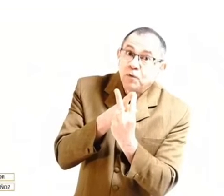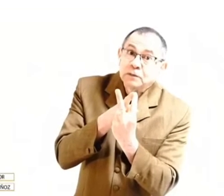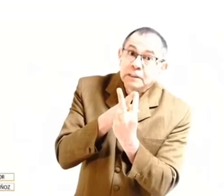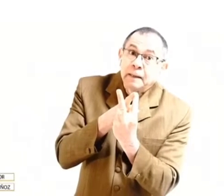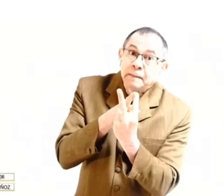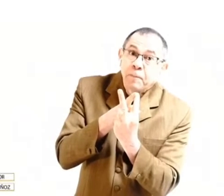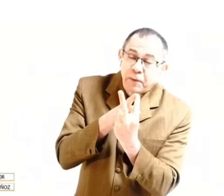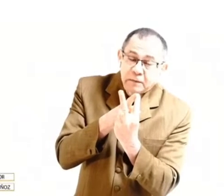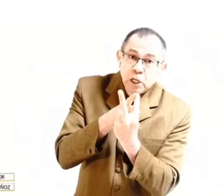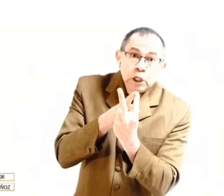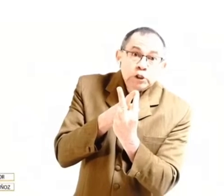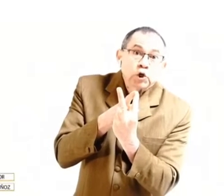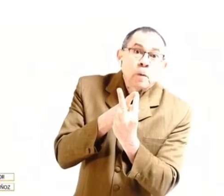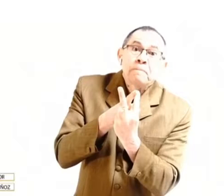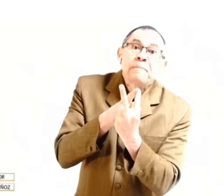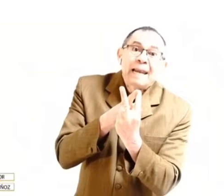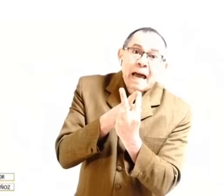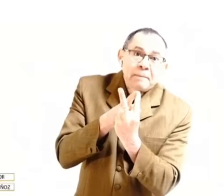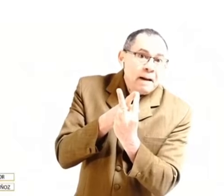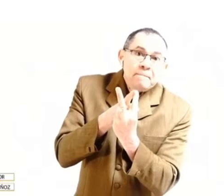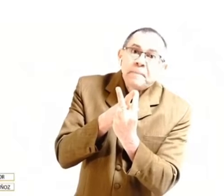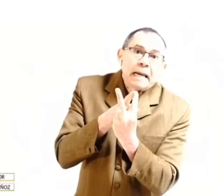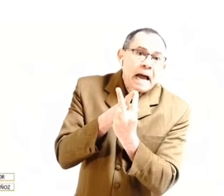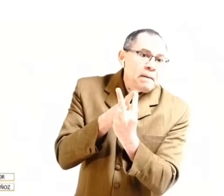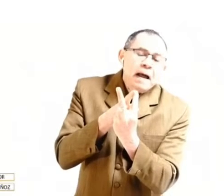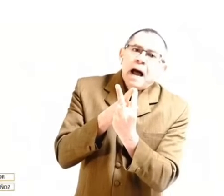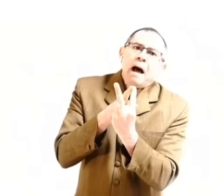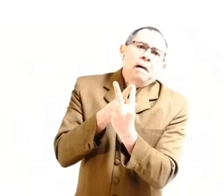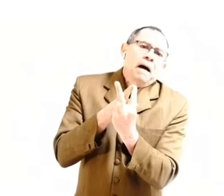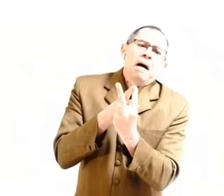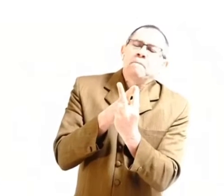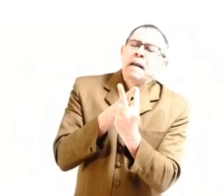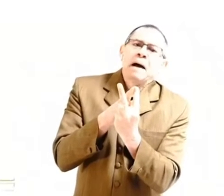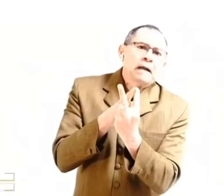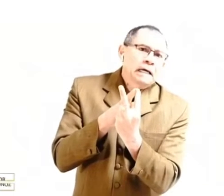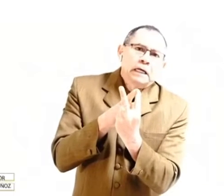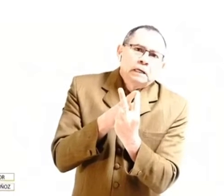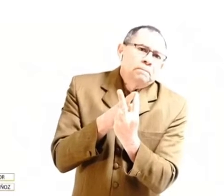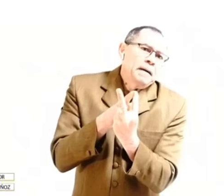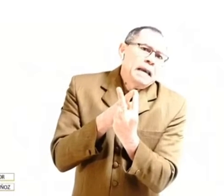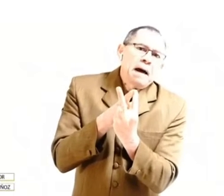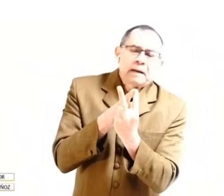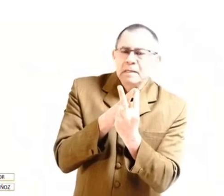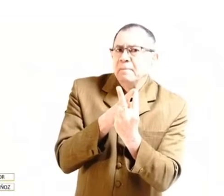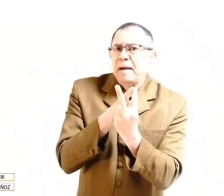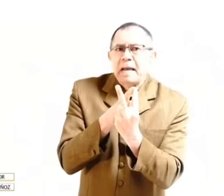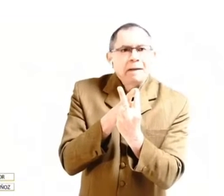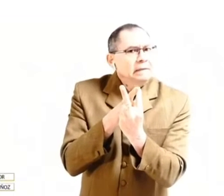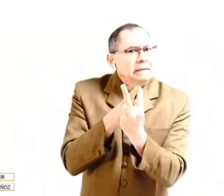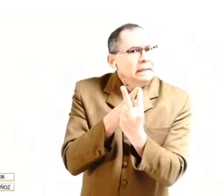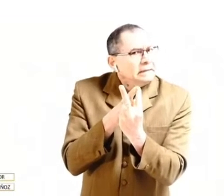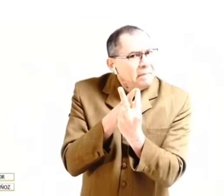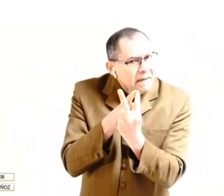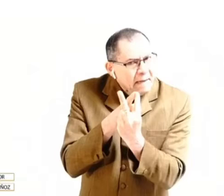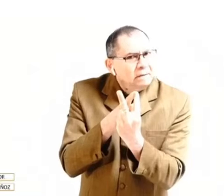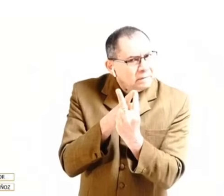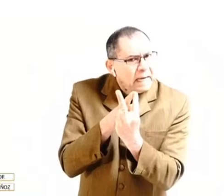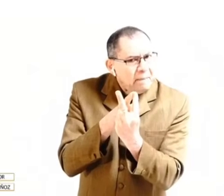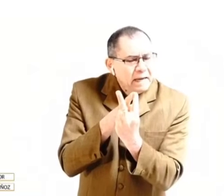el poder solo palabras palabras palabras palabras palabras está bien está bien